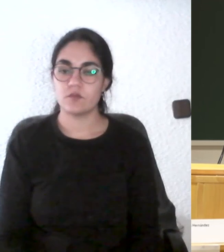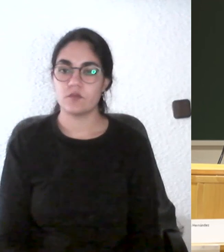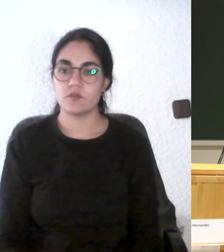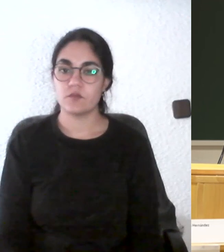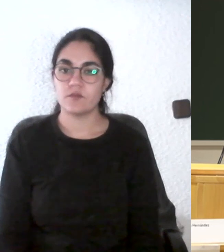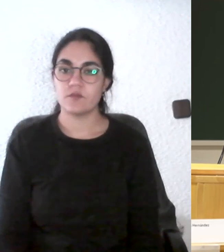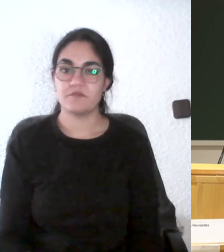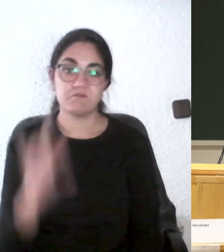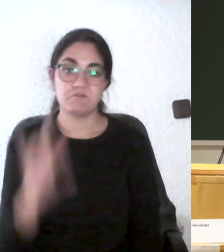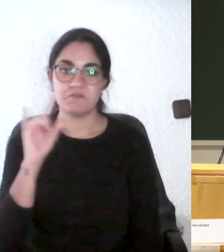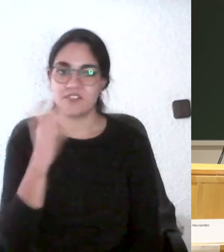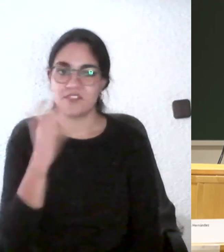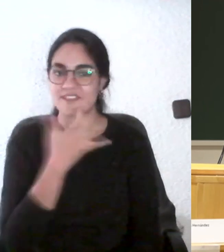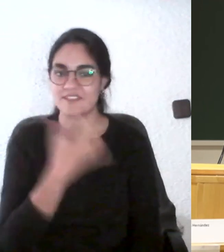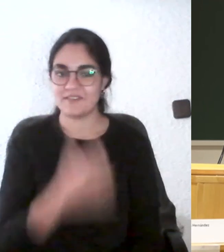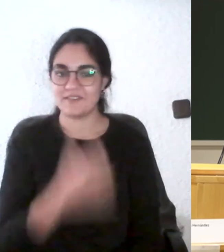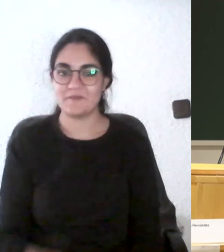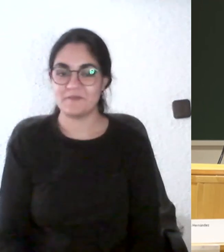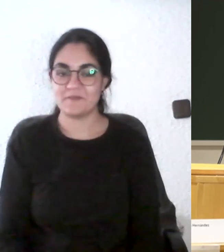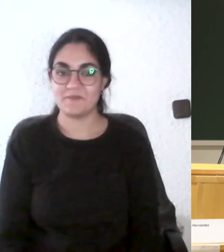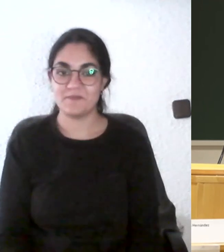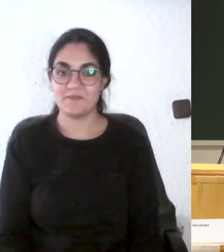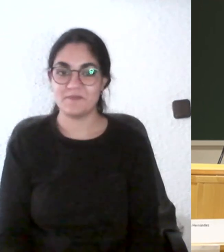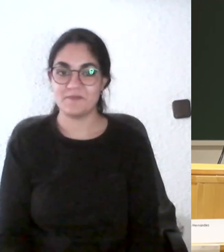claro vamos